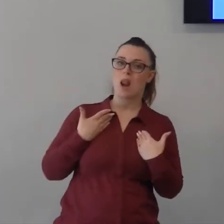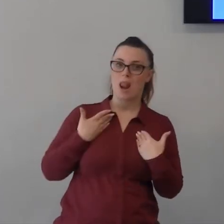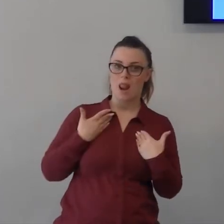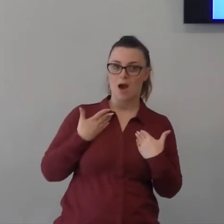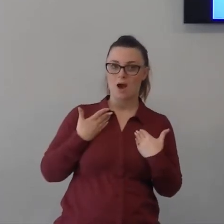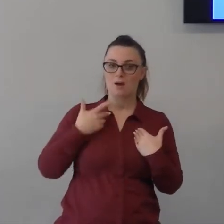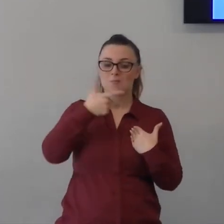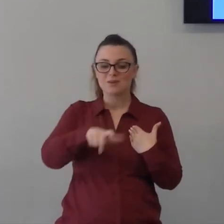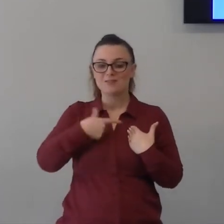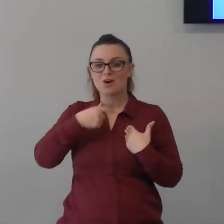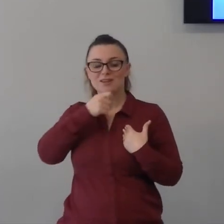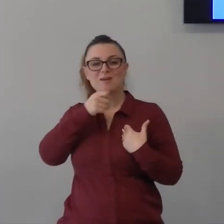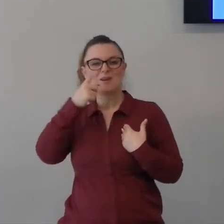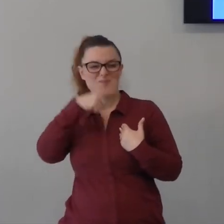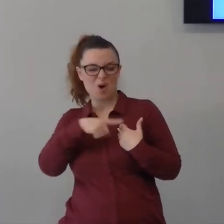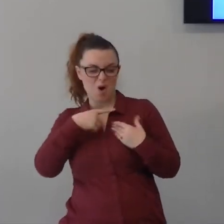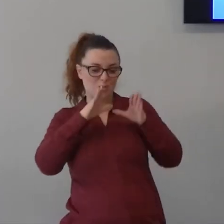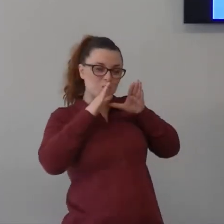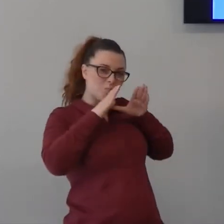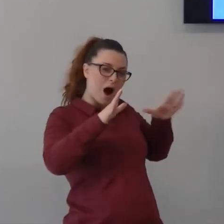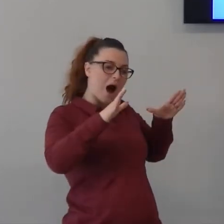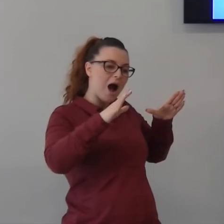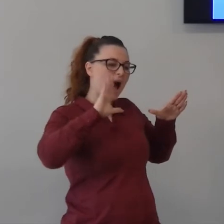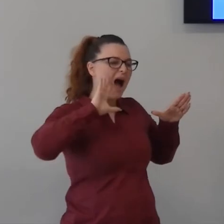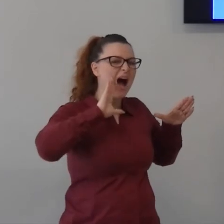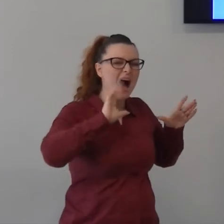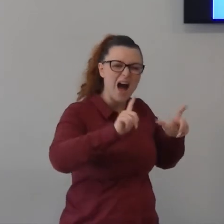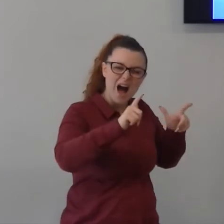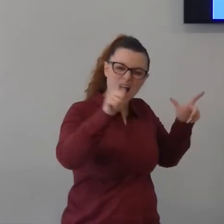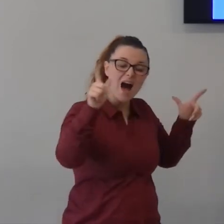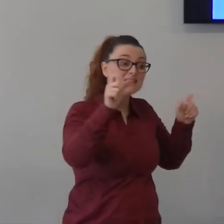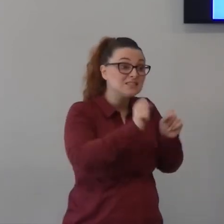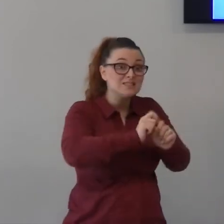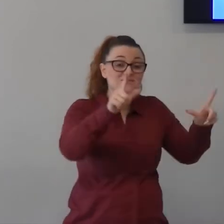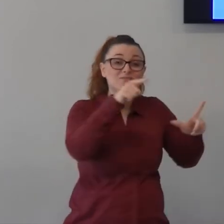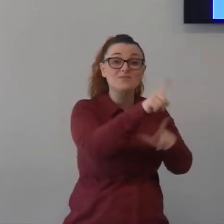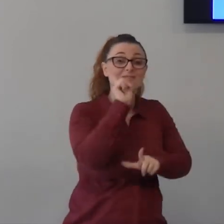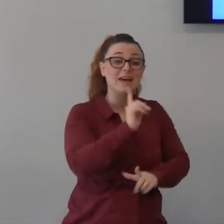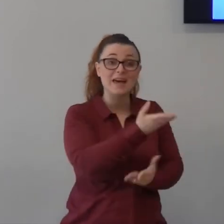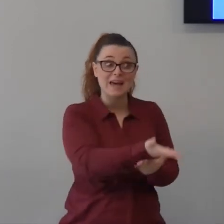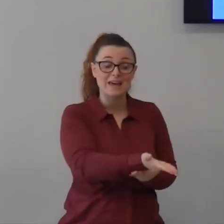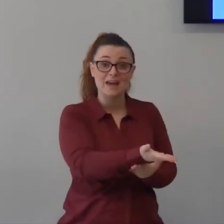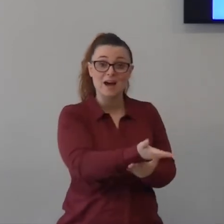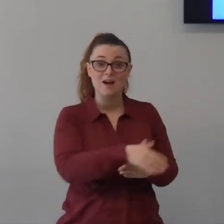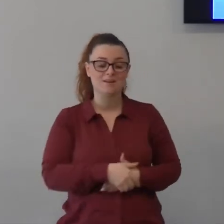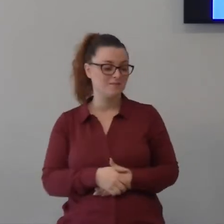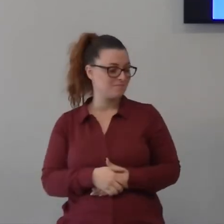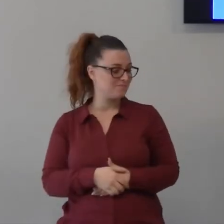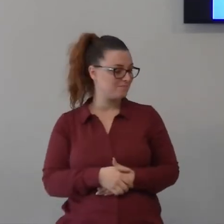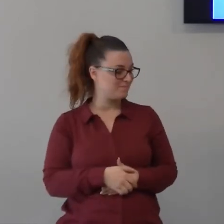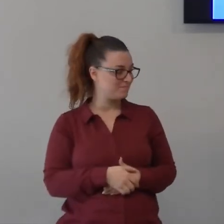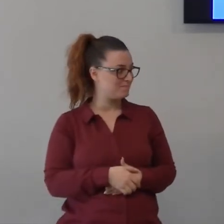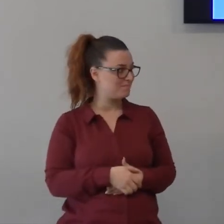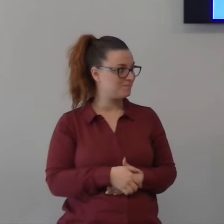megafono per svegliare un mondo solo un altro modo di dire con questa frase è Dio